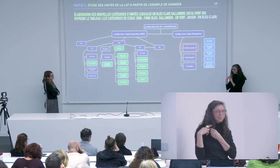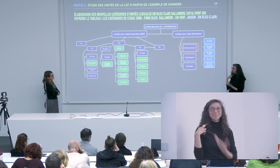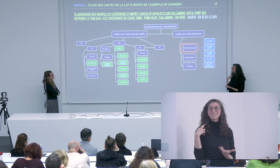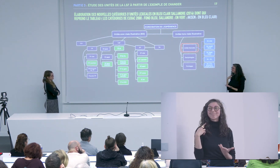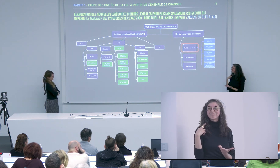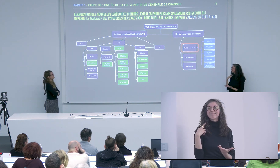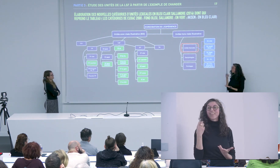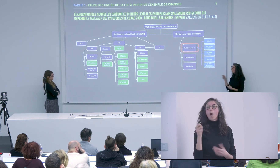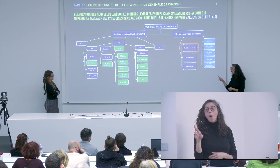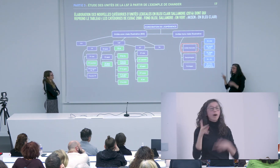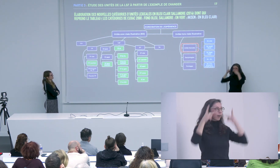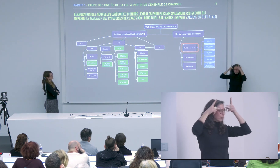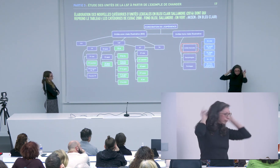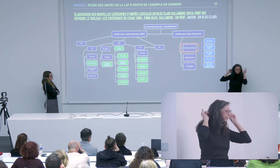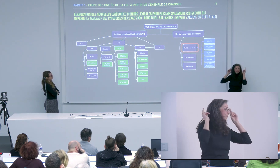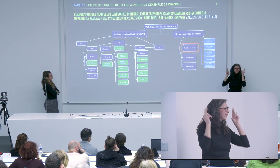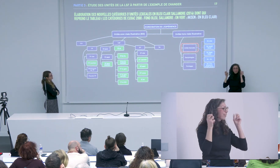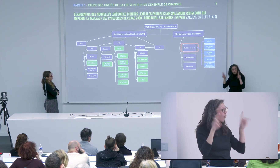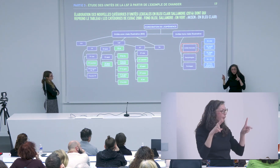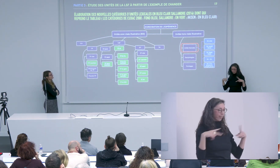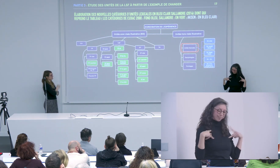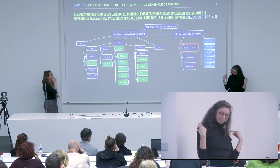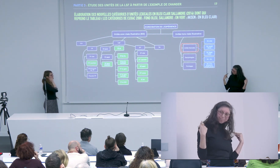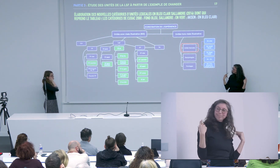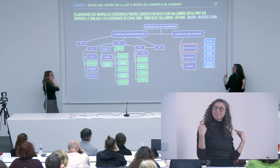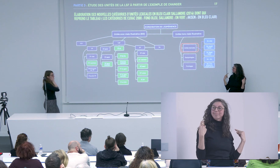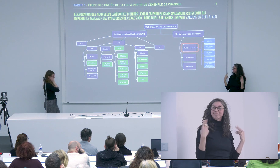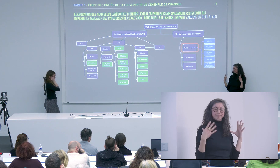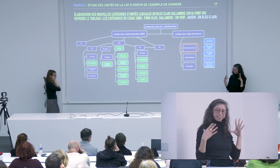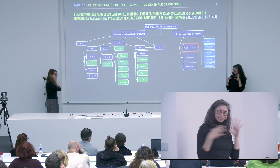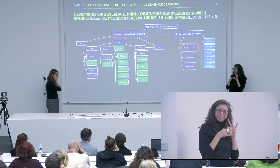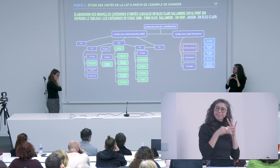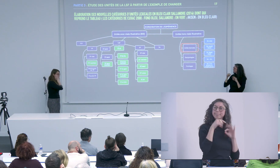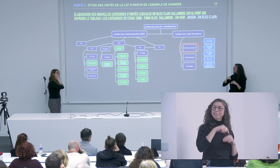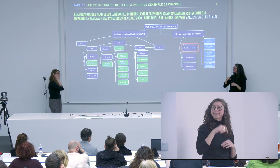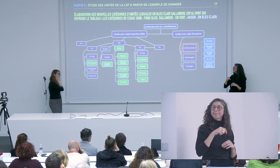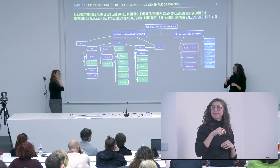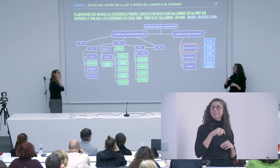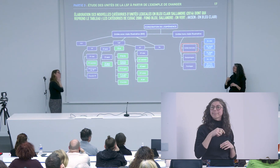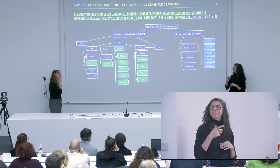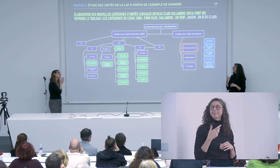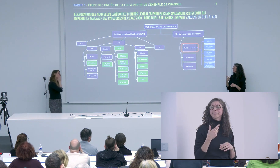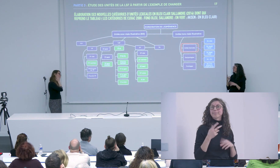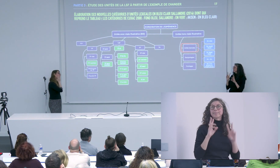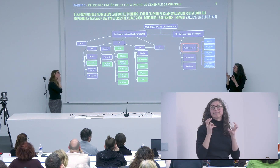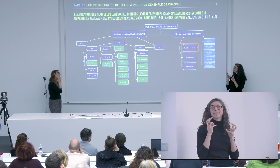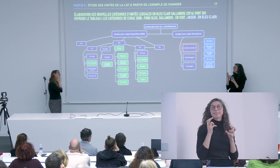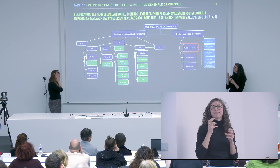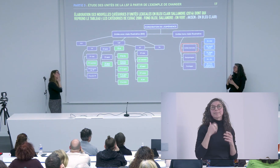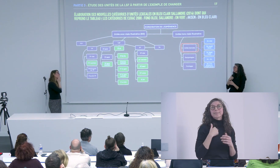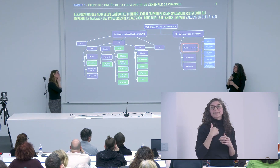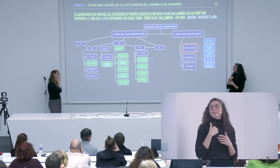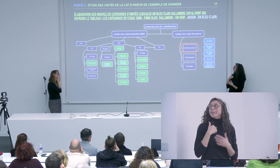signe-là. On va l'utiliser dans les cheveux directement ou alors un peu plus sur la tête ou à ce niveau-là, comme ça. Et donc,